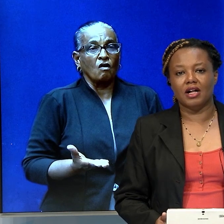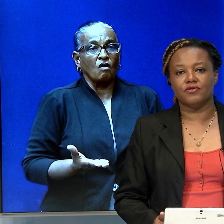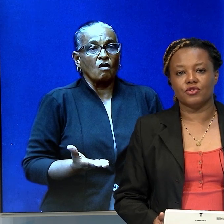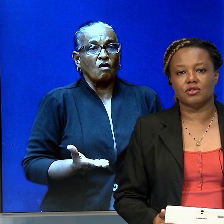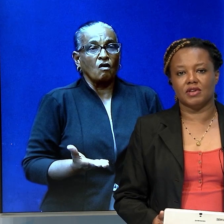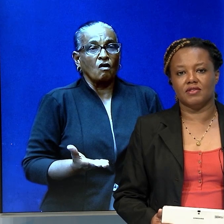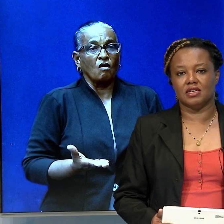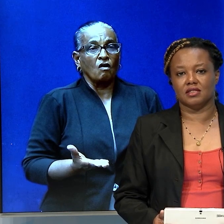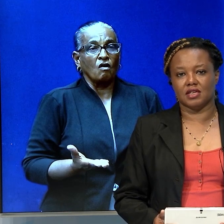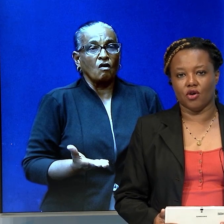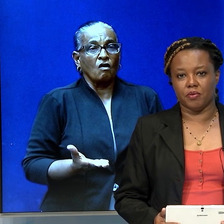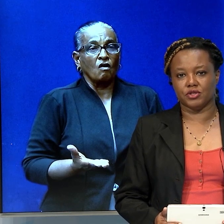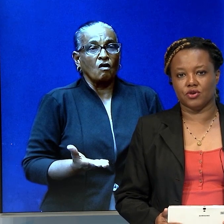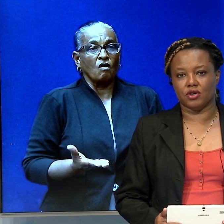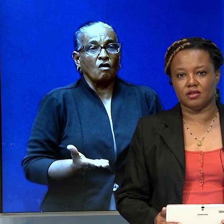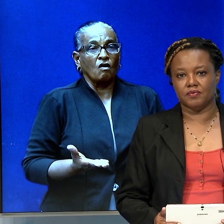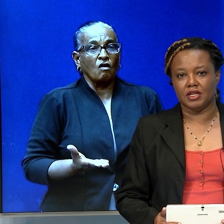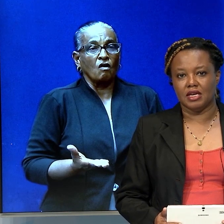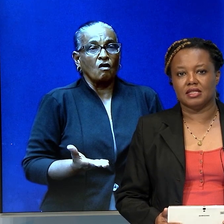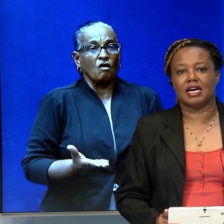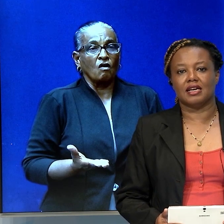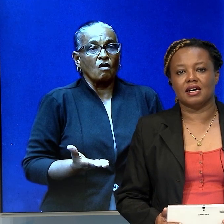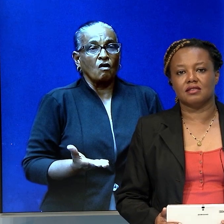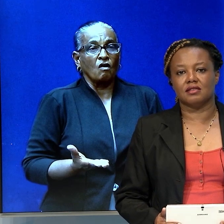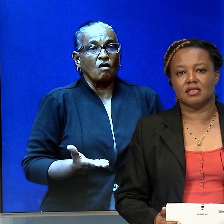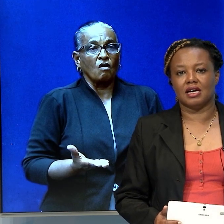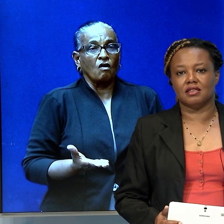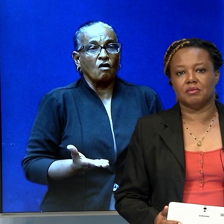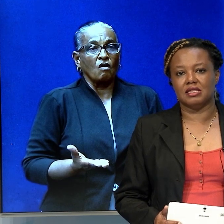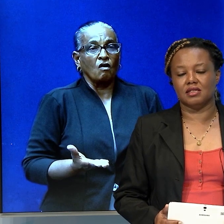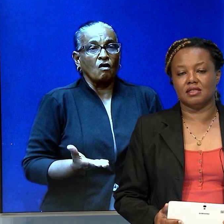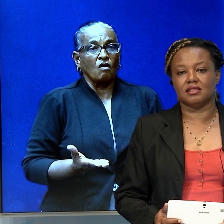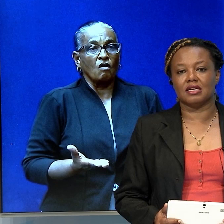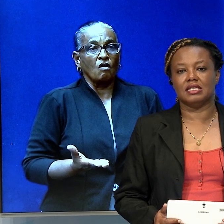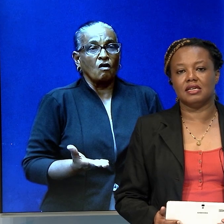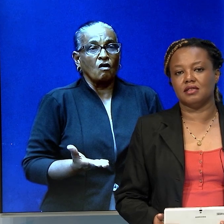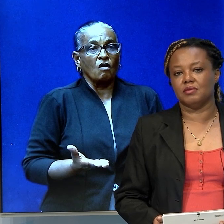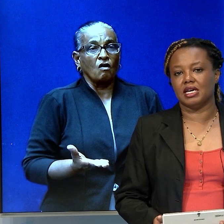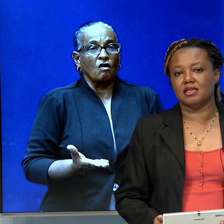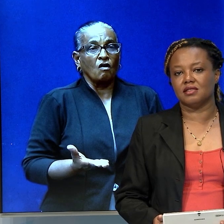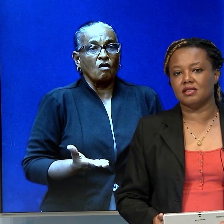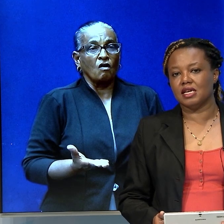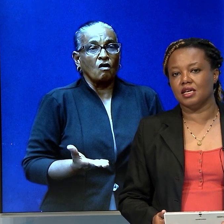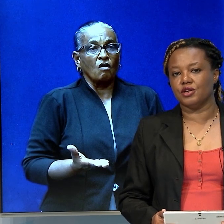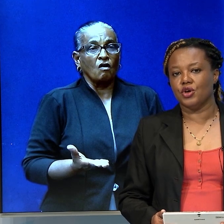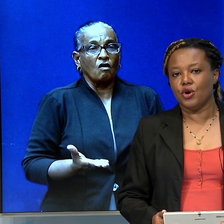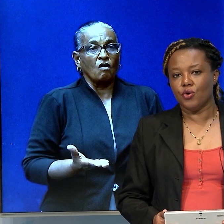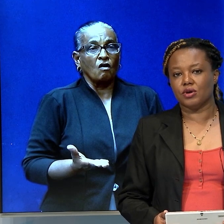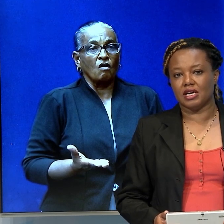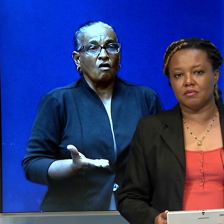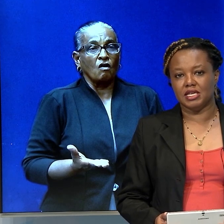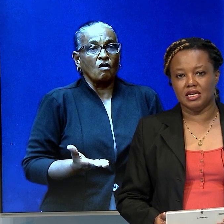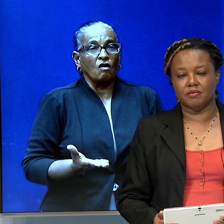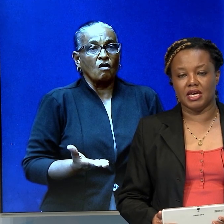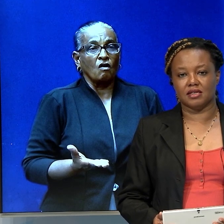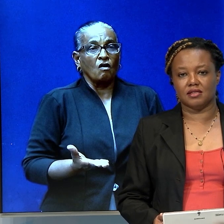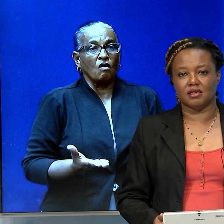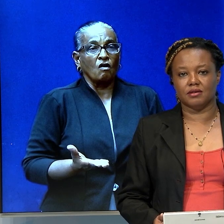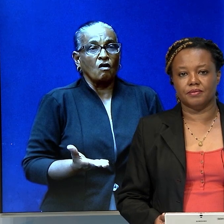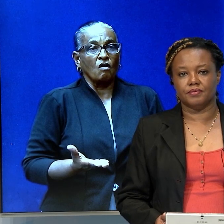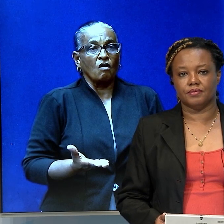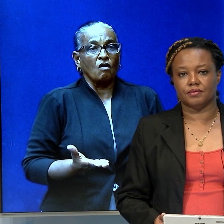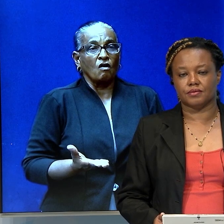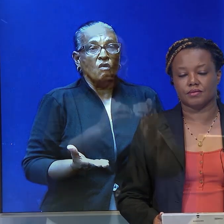wel voor twee weken zijn opgeschort. Daarnaast is het aantal mensen dat zal deelnemen aan deze trainingen ook naar beneden